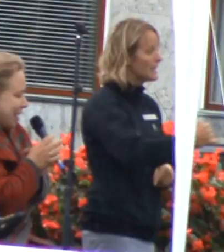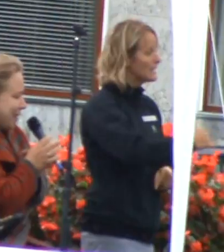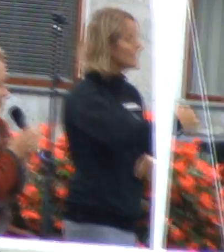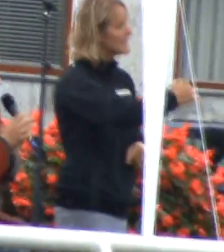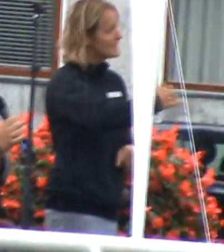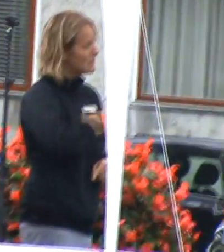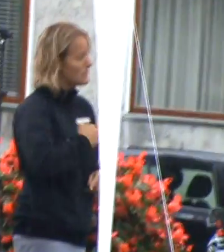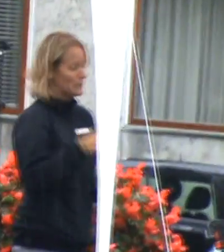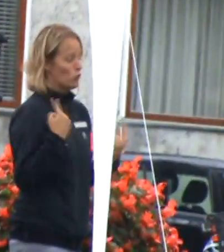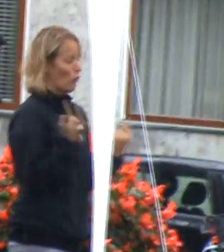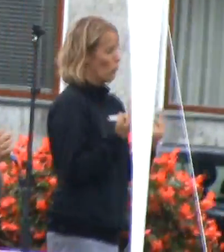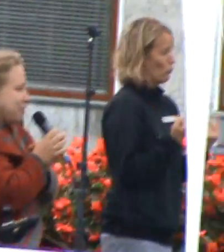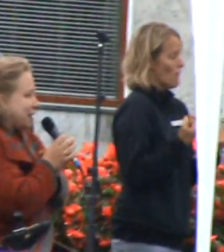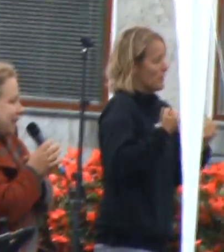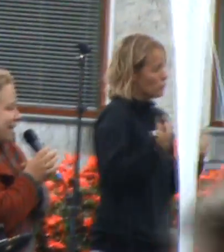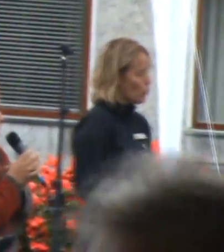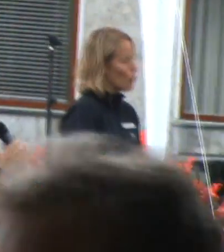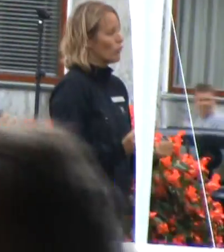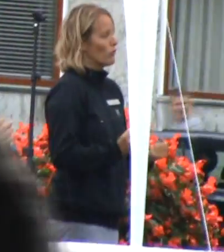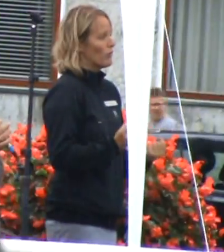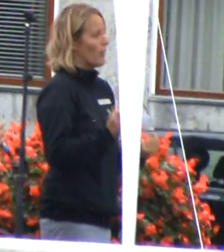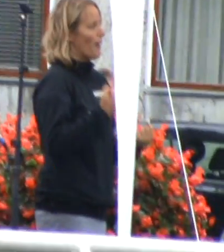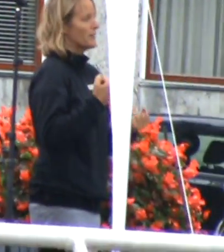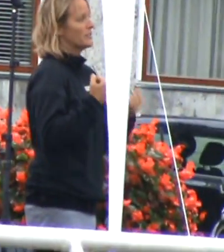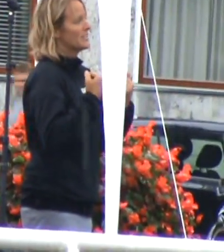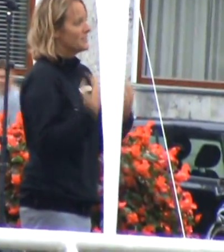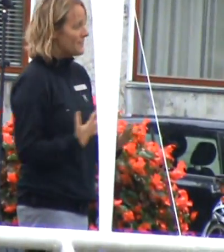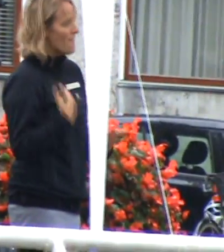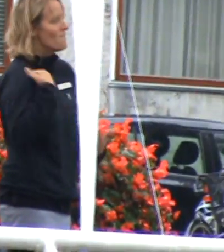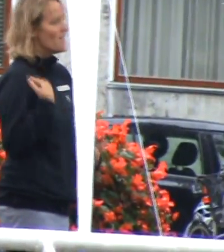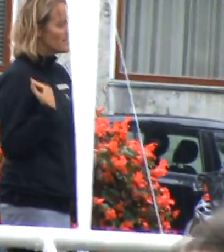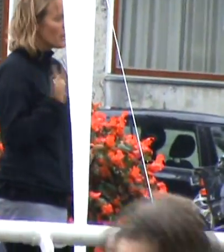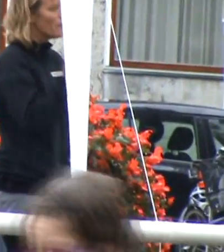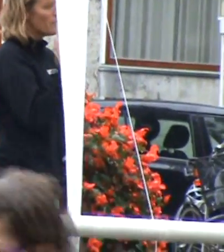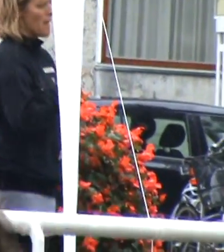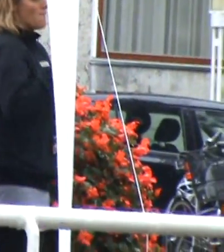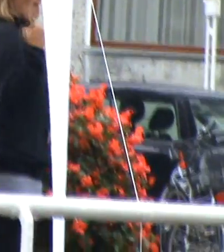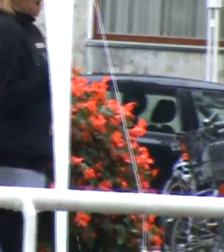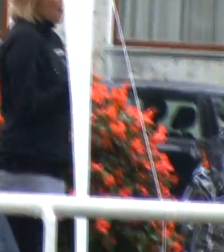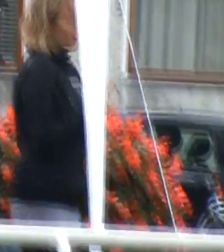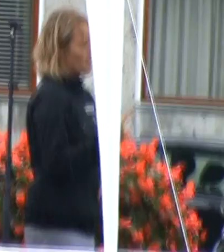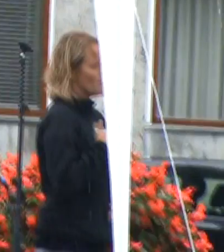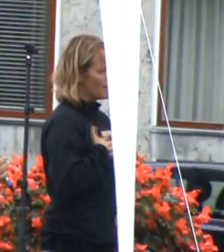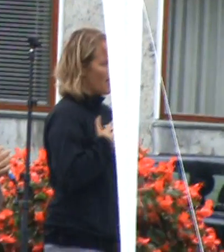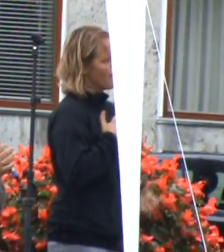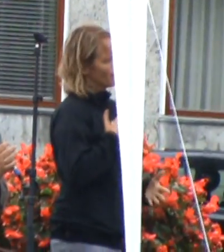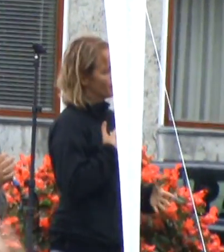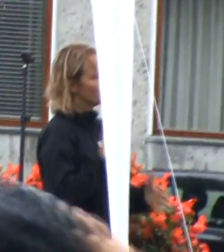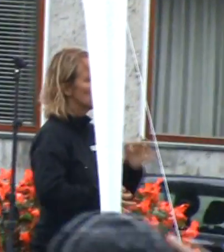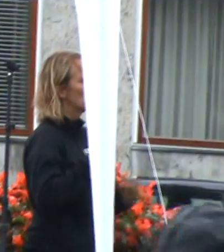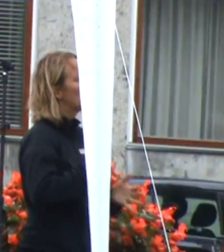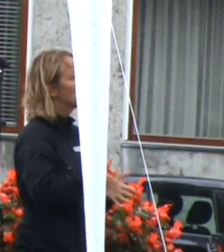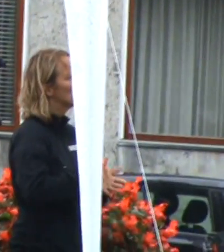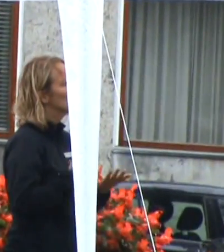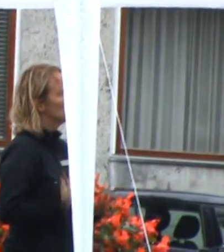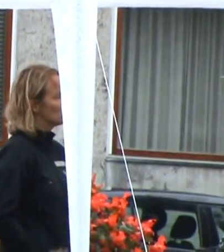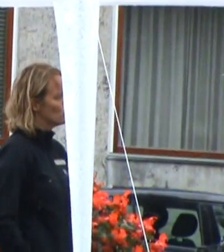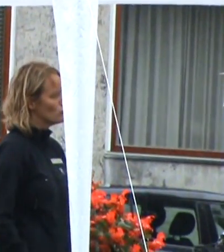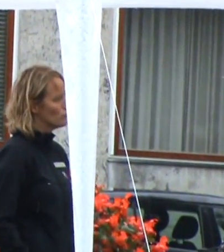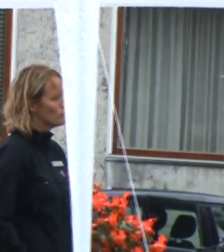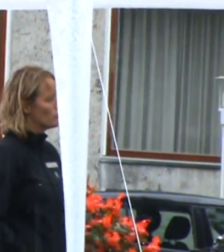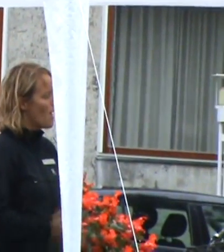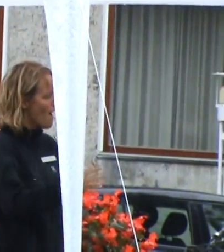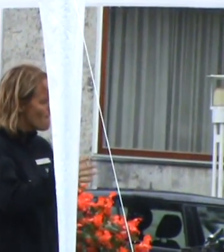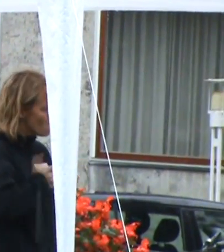tung og svag og vanskelig. Og det er det blandt andet, fordi jeg forlanger retten til at leve et såkaldt normalt liv. Jeg